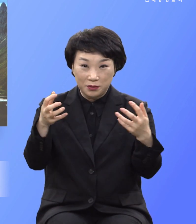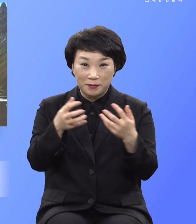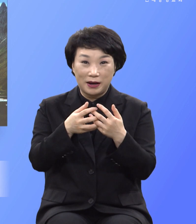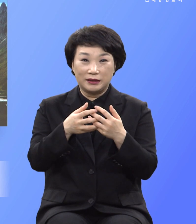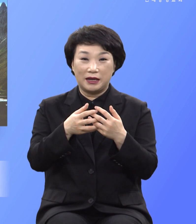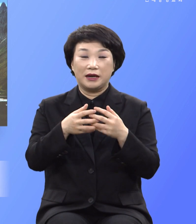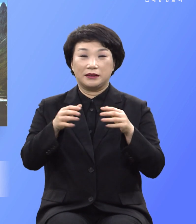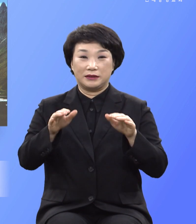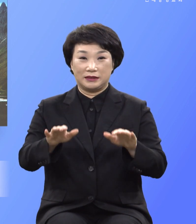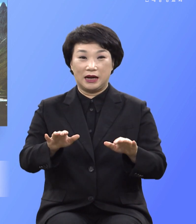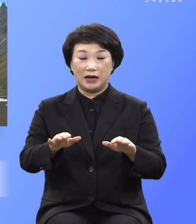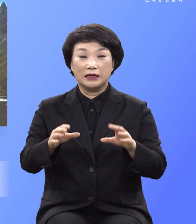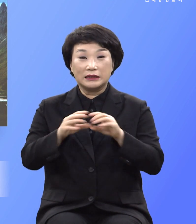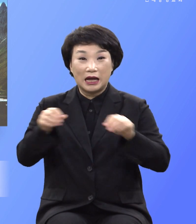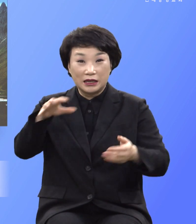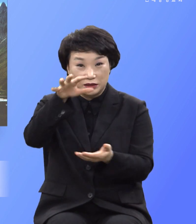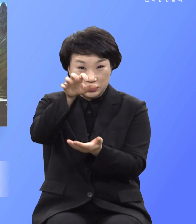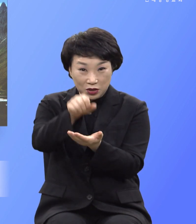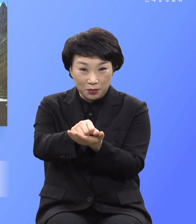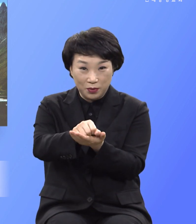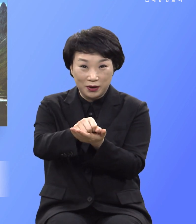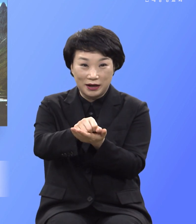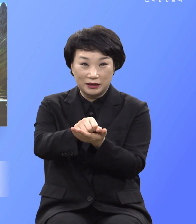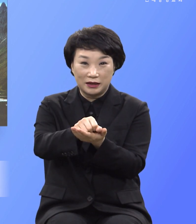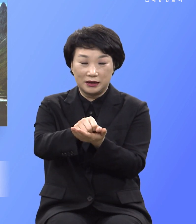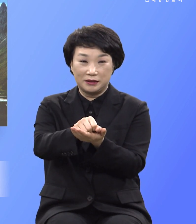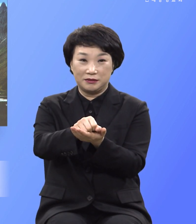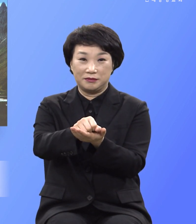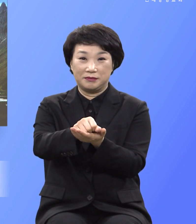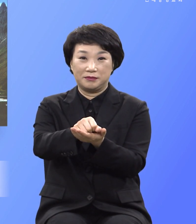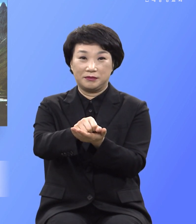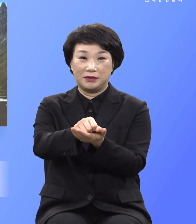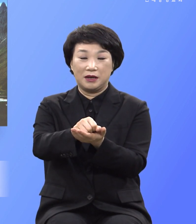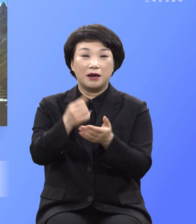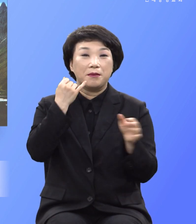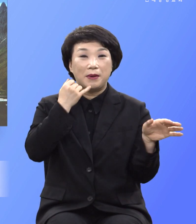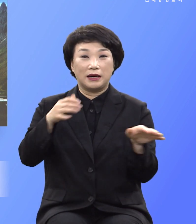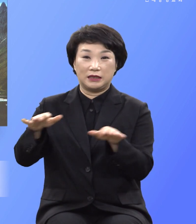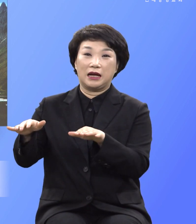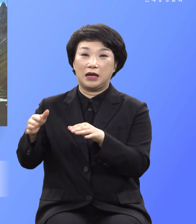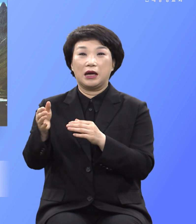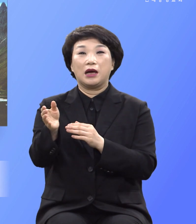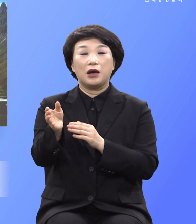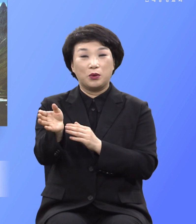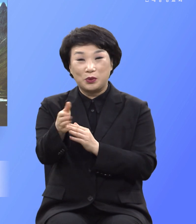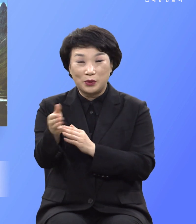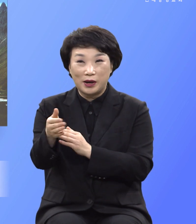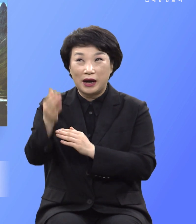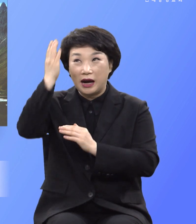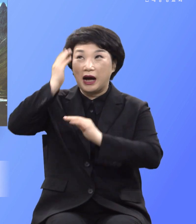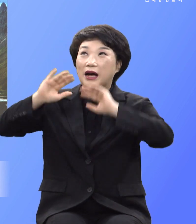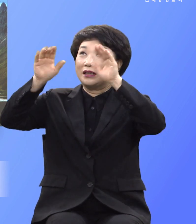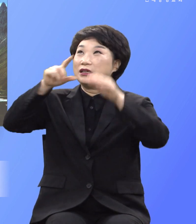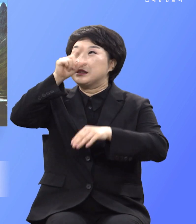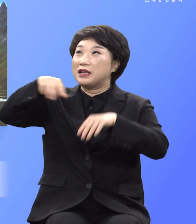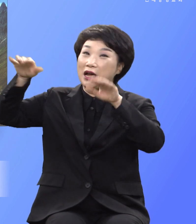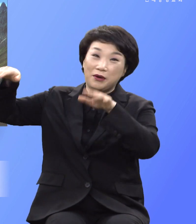땅을 정복하라 바다의 고기와 공중의 새와 땅에